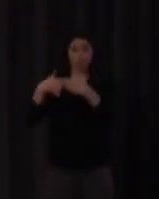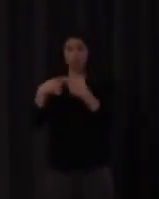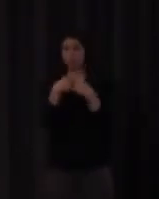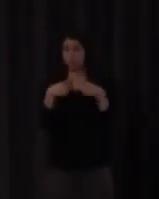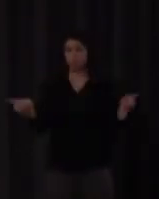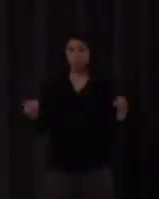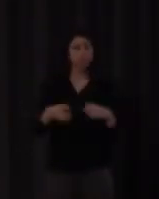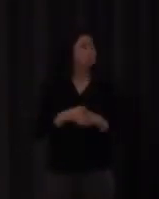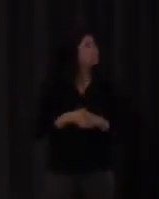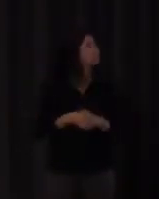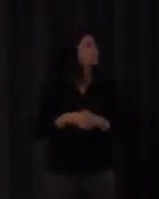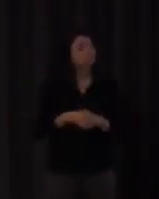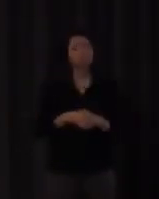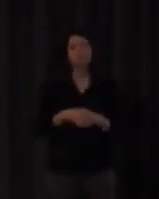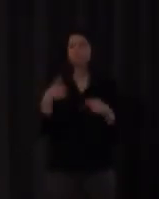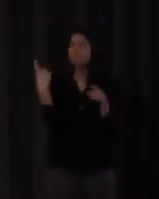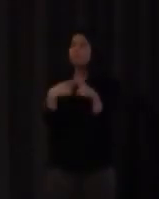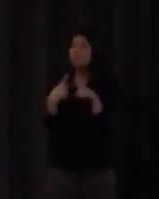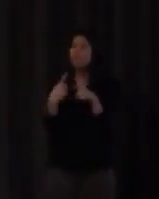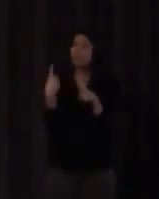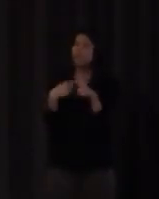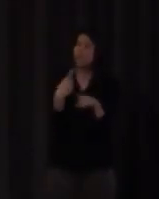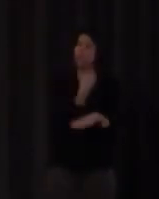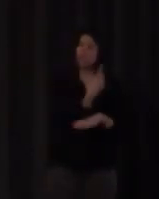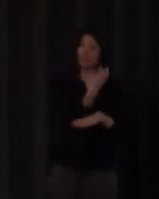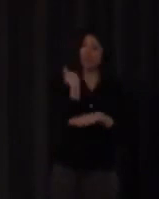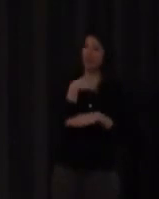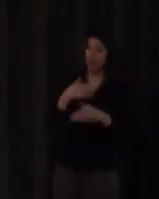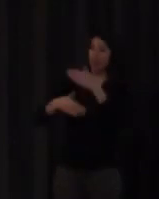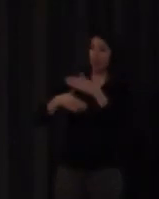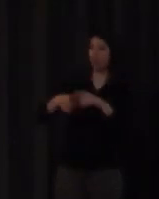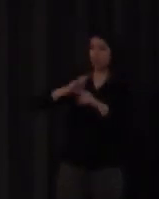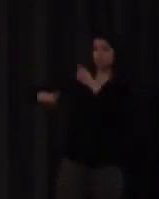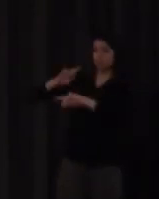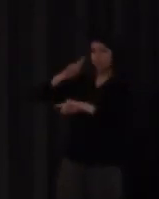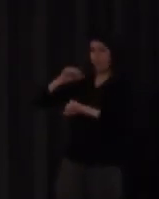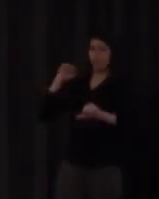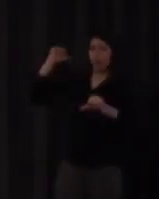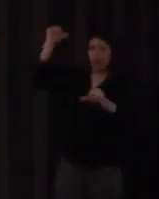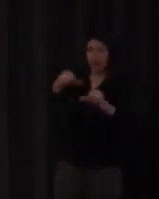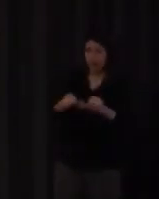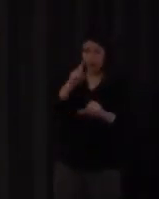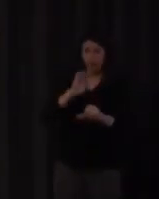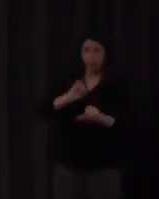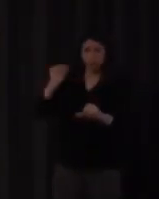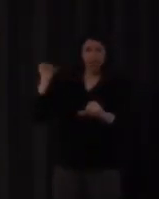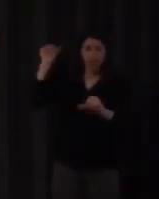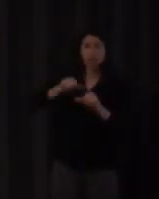porque en primaria se empezó hace más años ya pues este es el